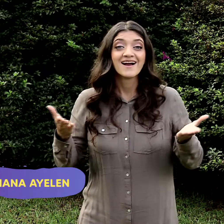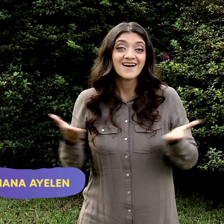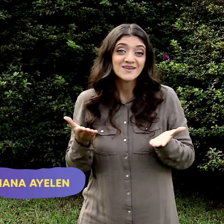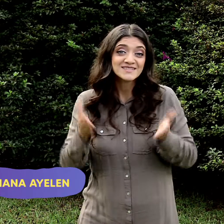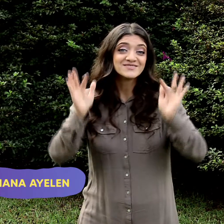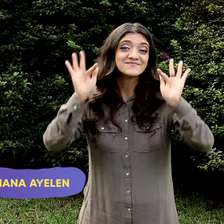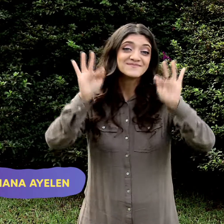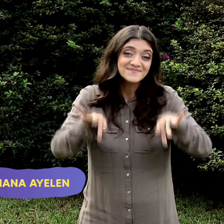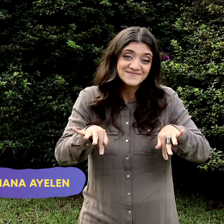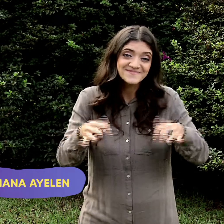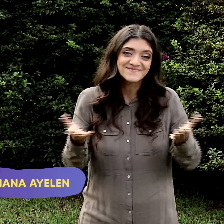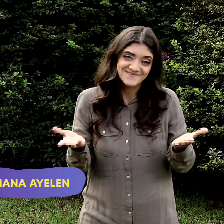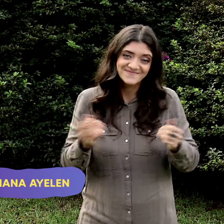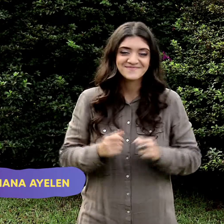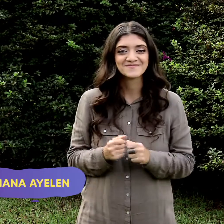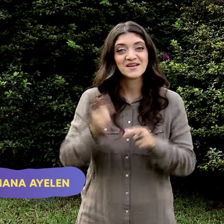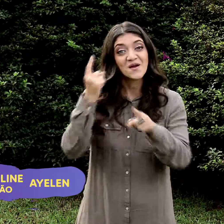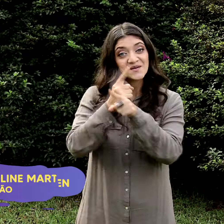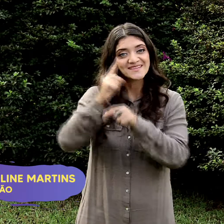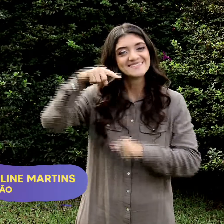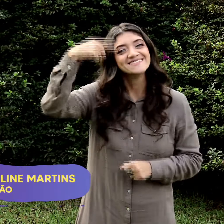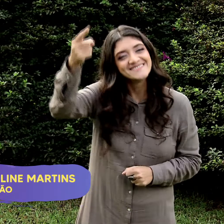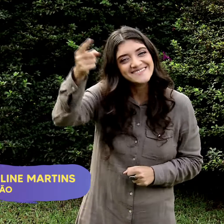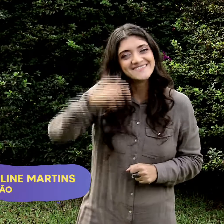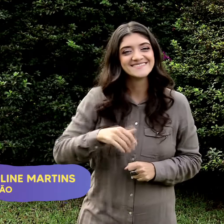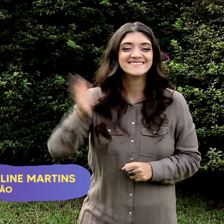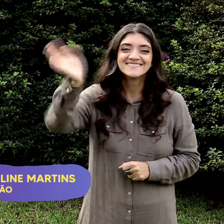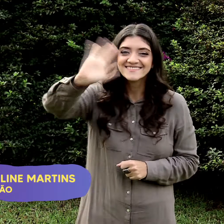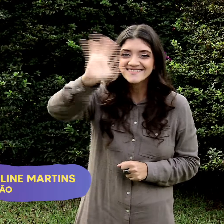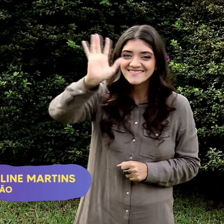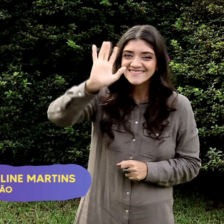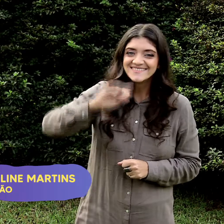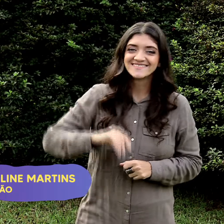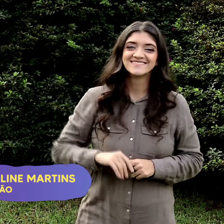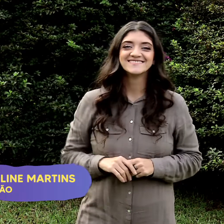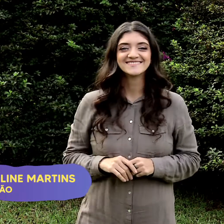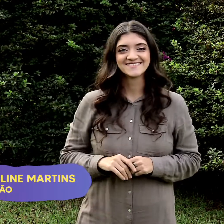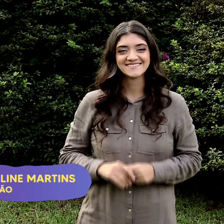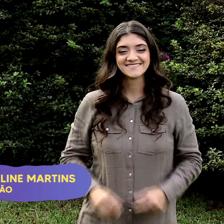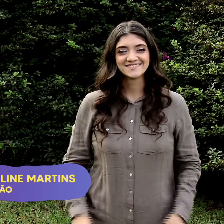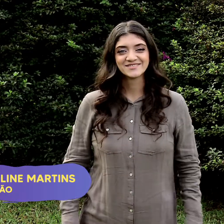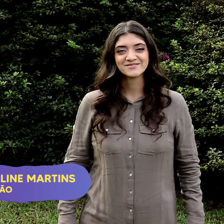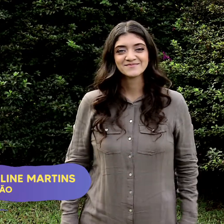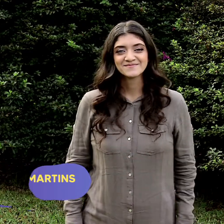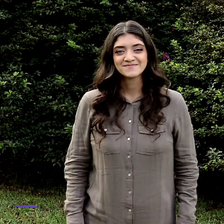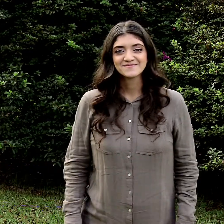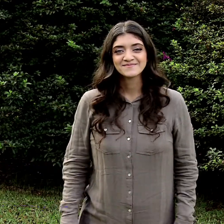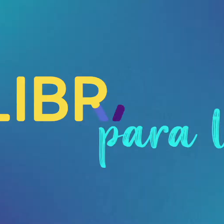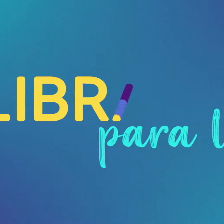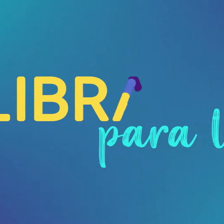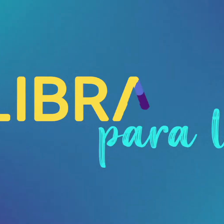Esse foi o programa de hoje. Nos encontramos no próximo. Tchau! Tchau! Tchau!